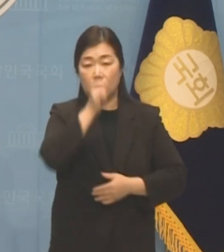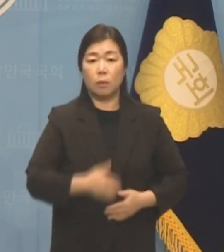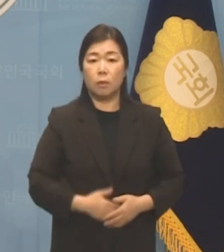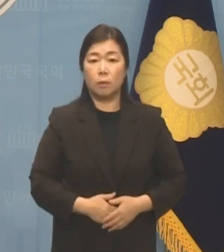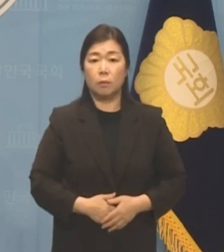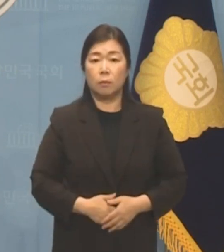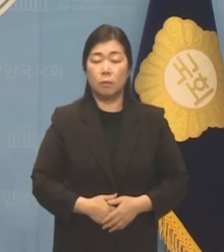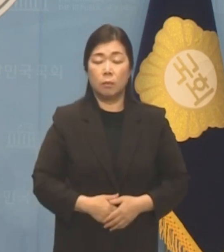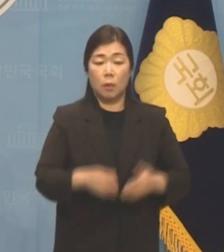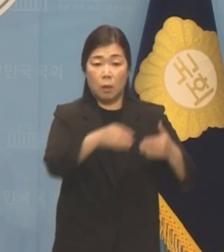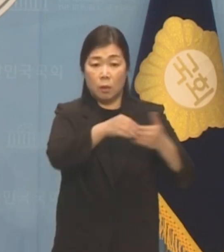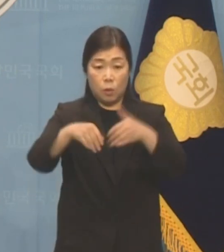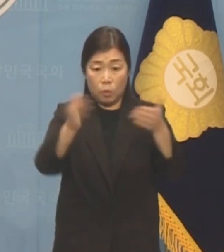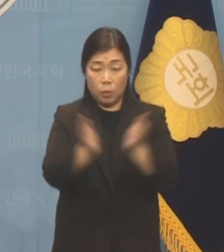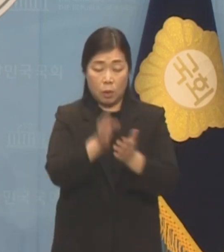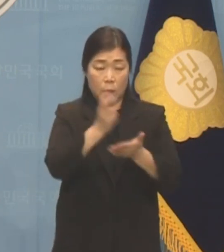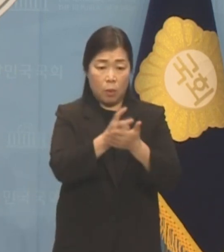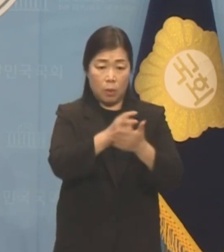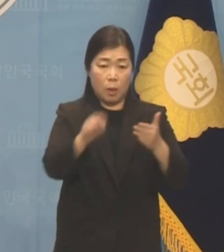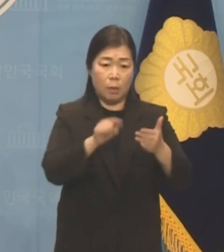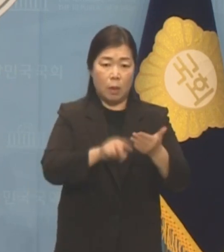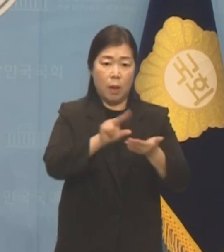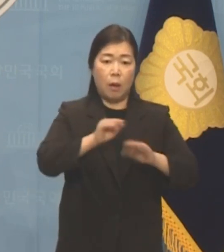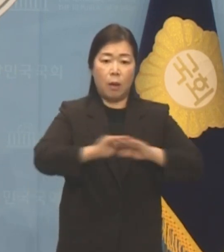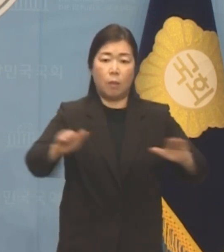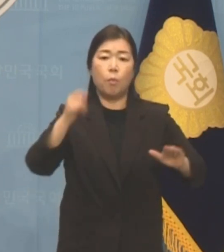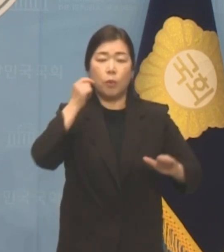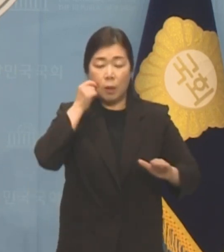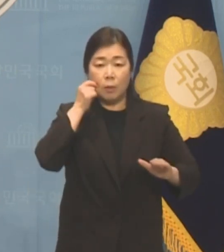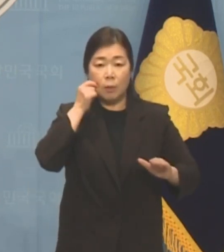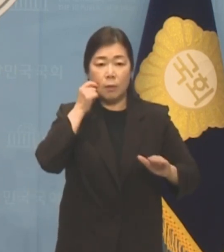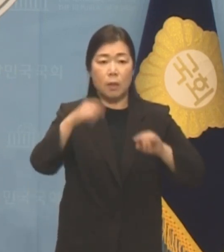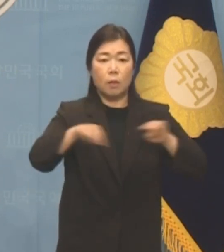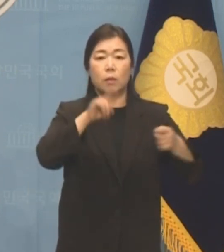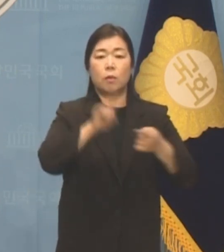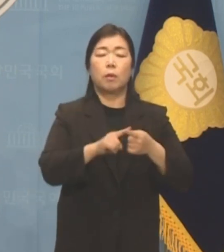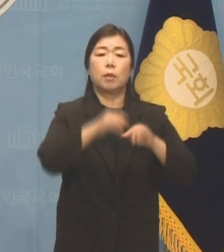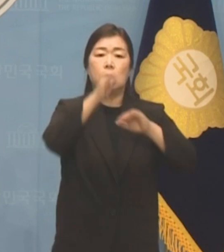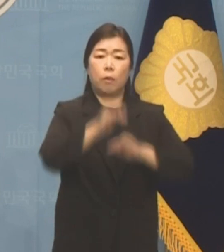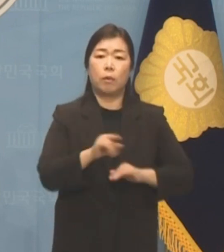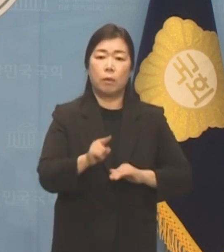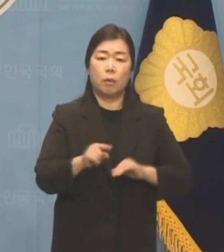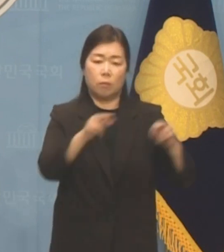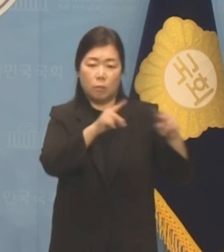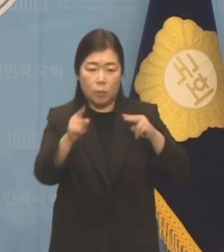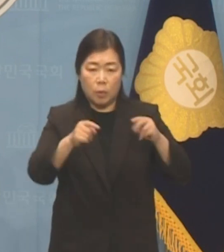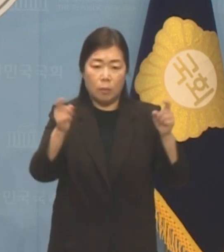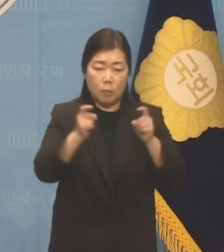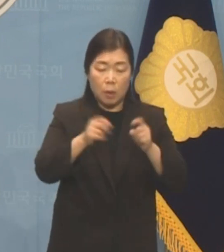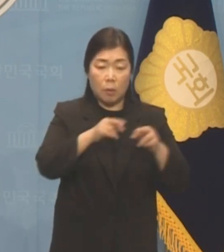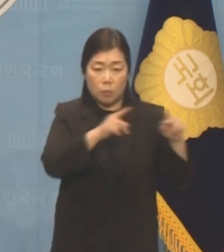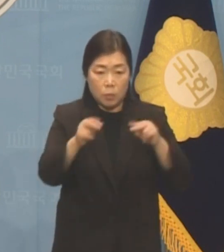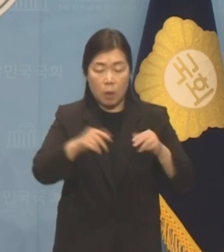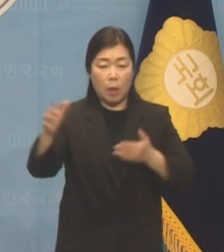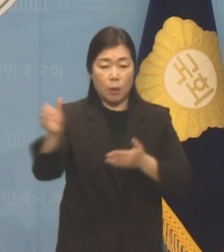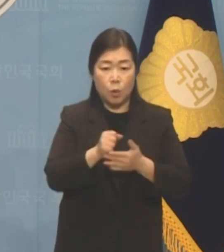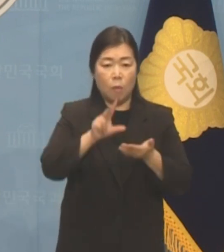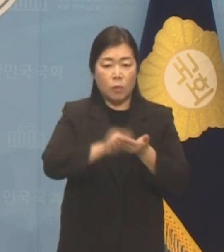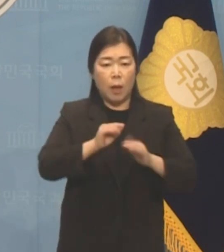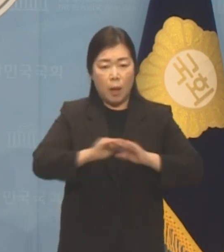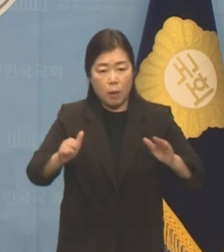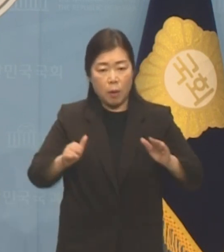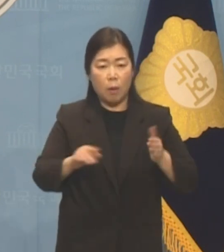지도부는 당헌당규로도 해결할 수 없는 정치적 사안들을 치열한 논의를 통해서라도 답을 제시해야 할